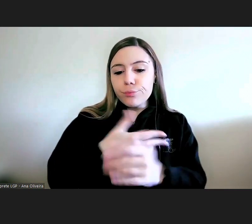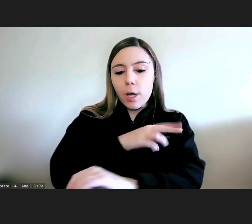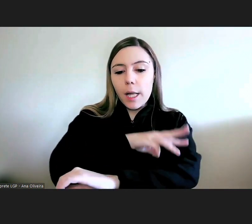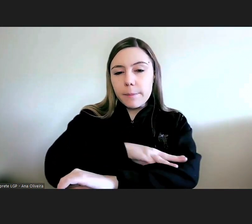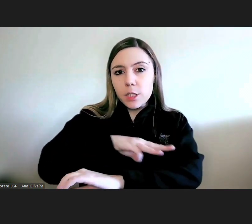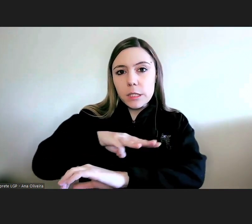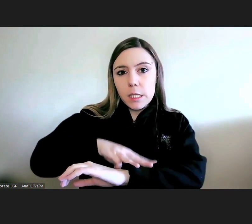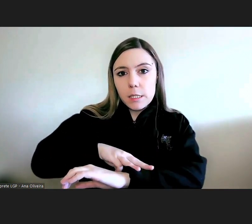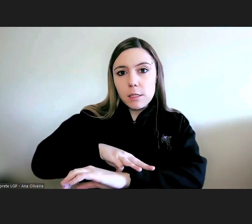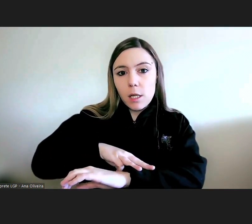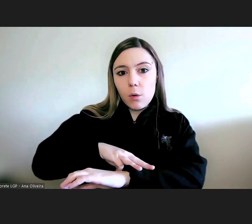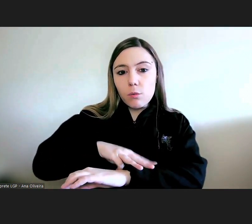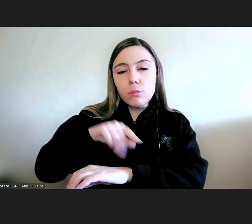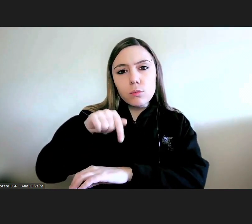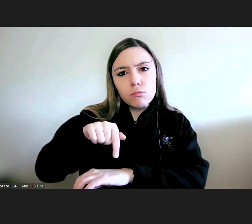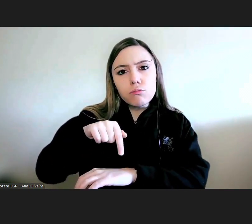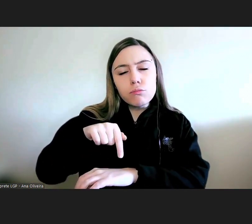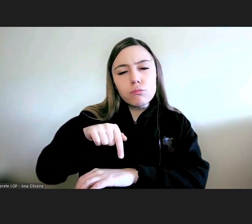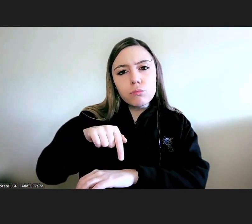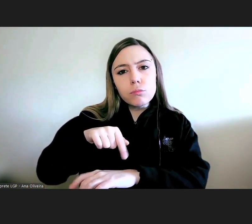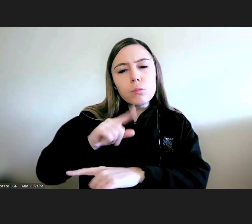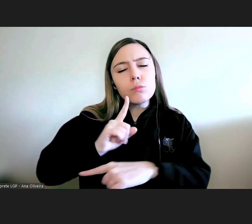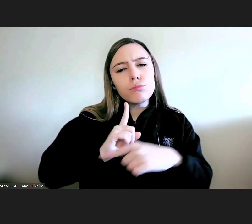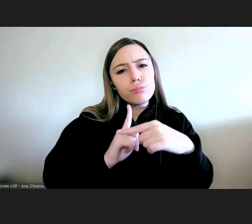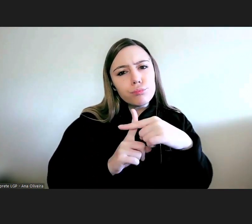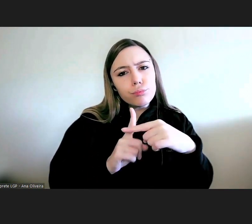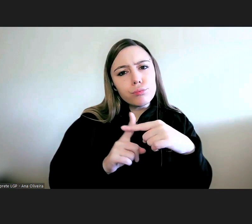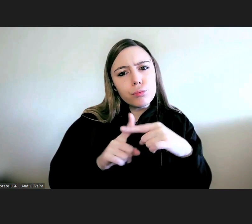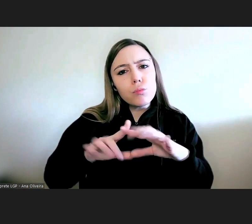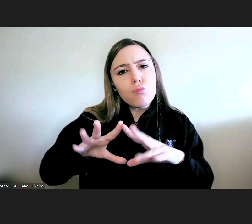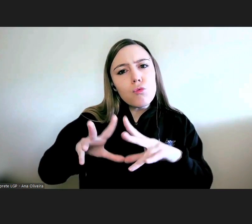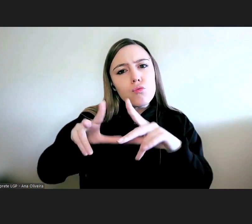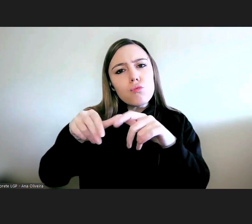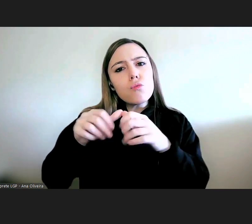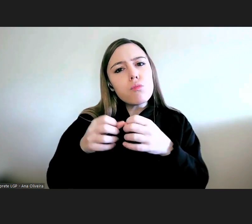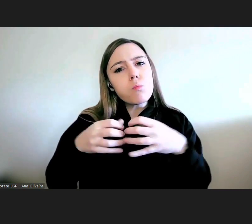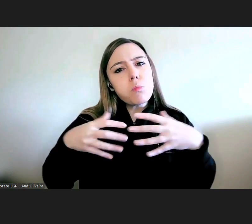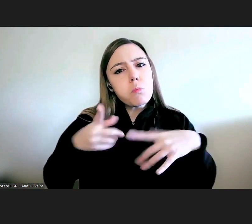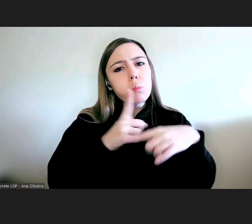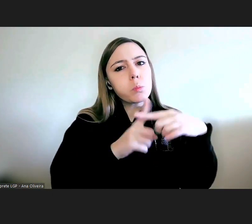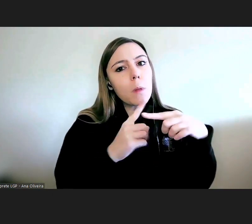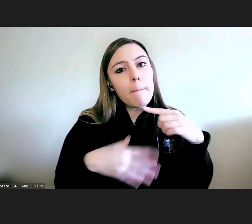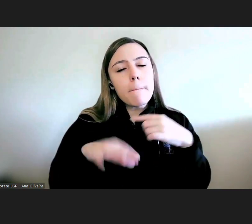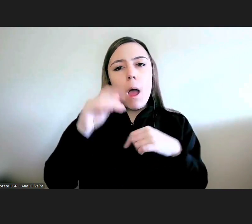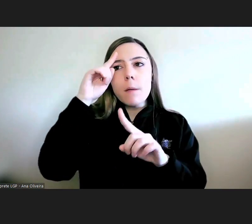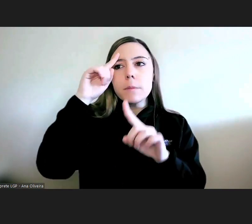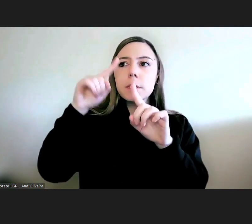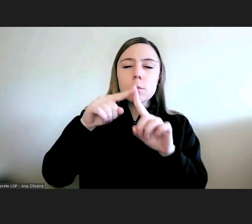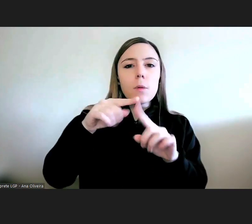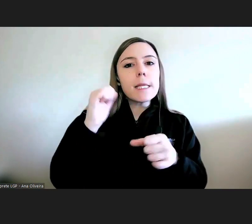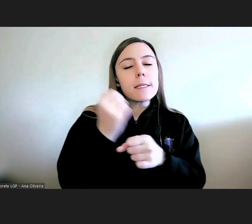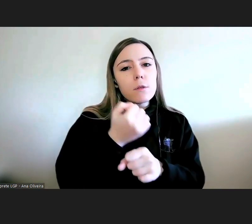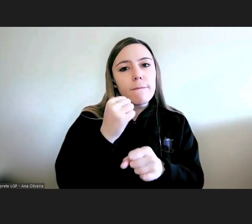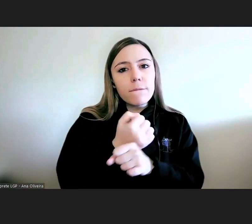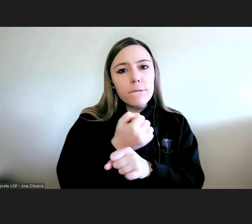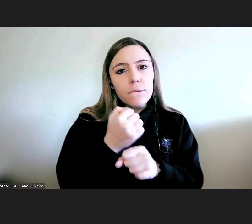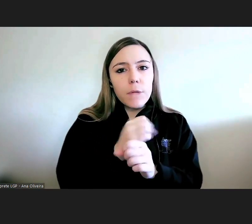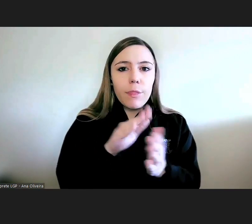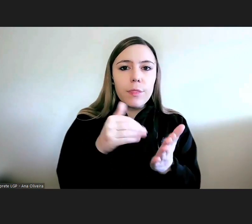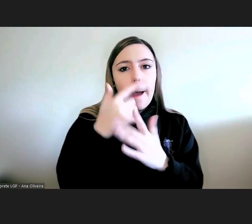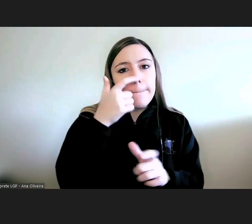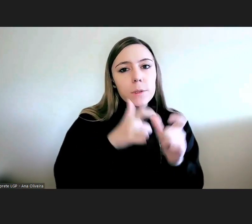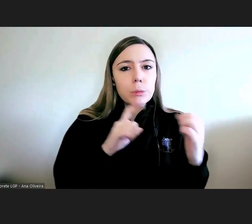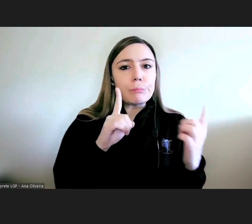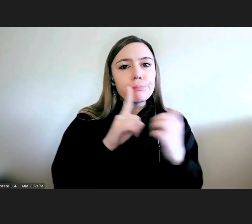sendo sempre cada vez mais frutuoso e de forma a poder melhorar no fundo os serviços que são prestados aos cidadãos